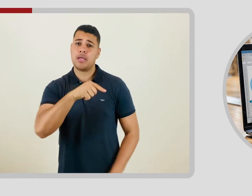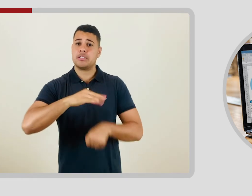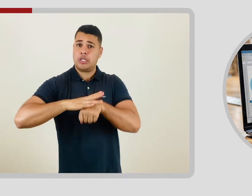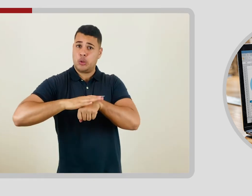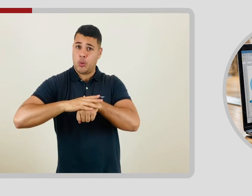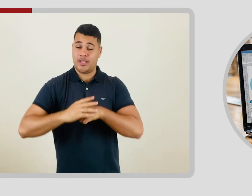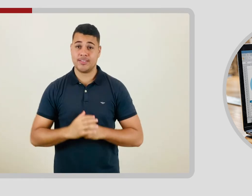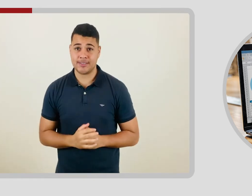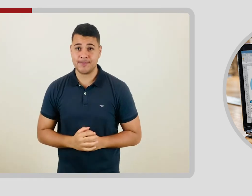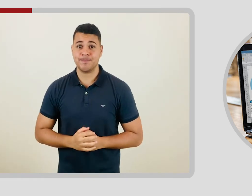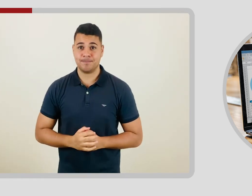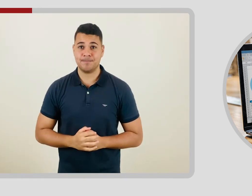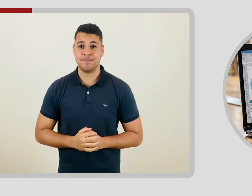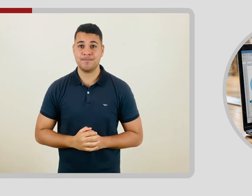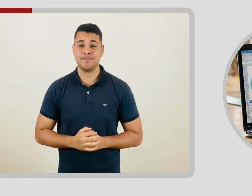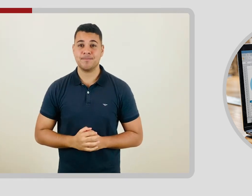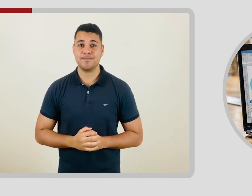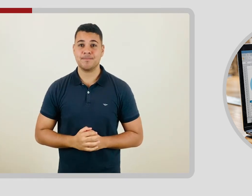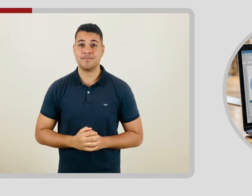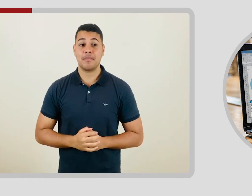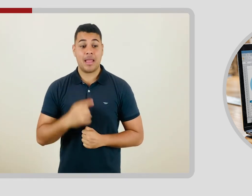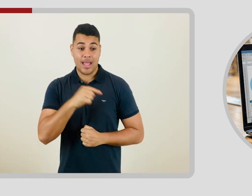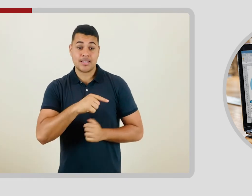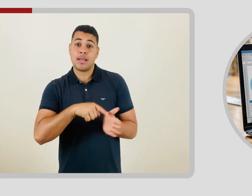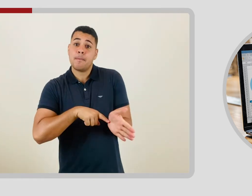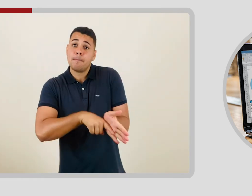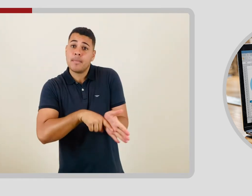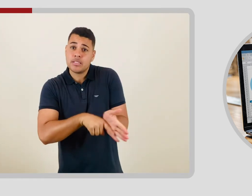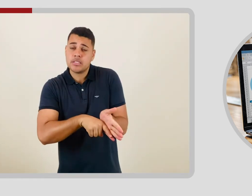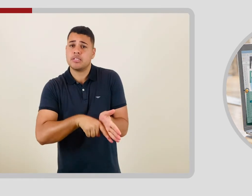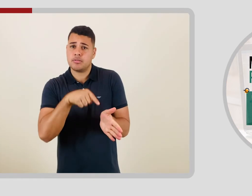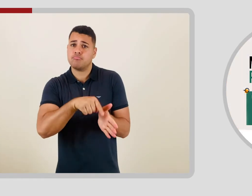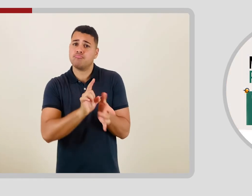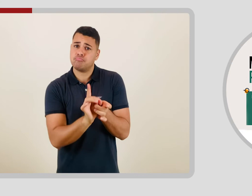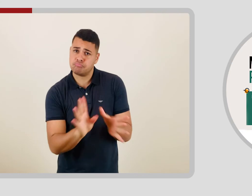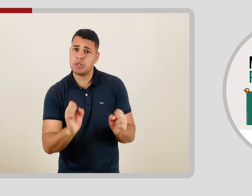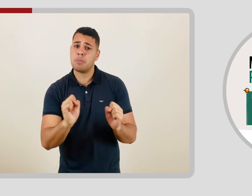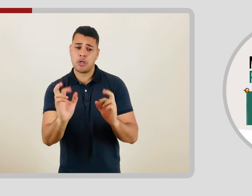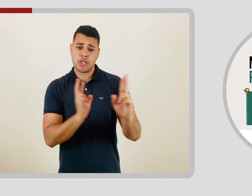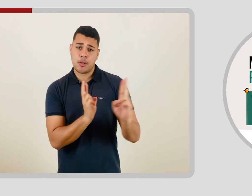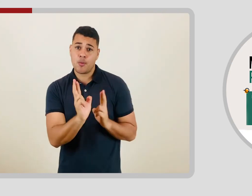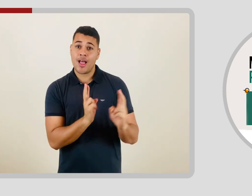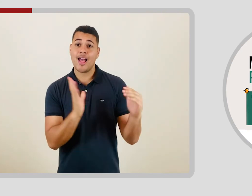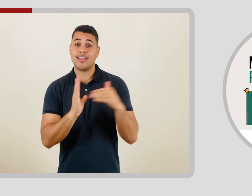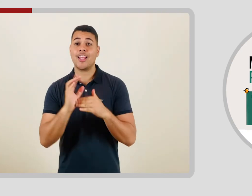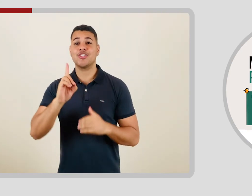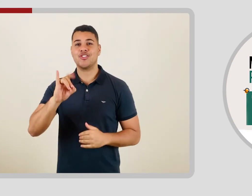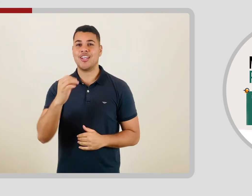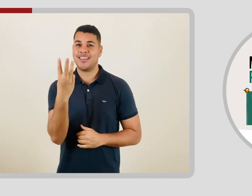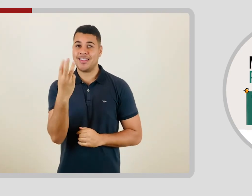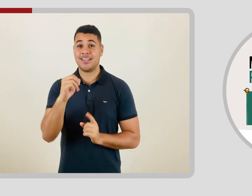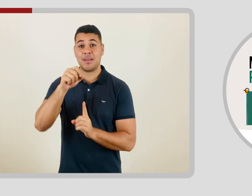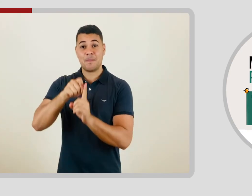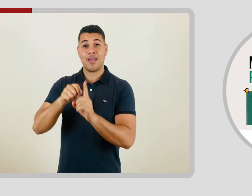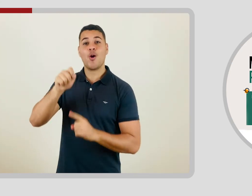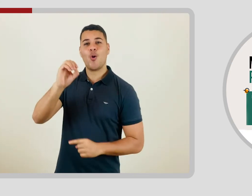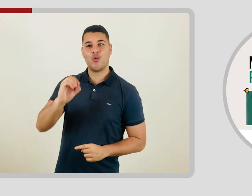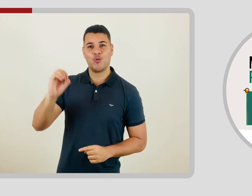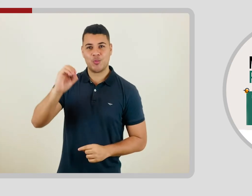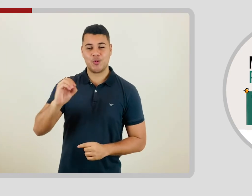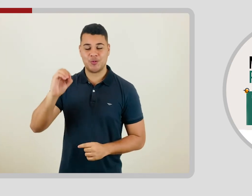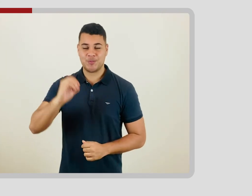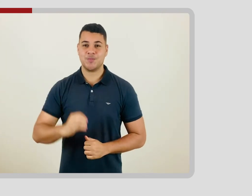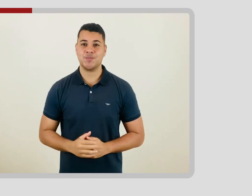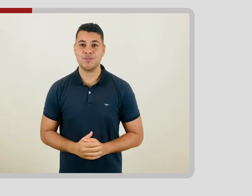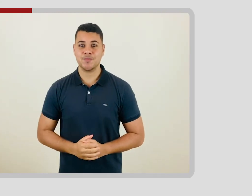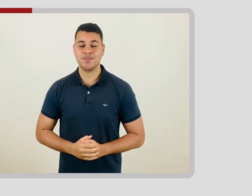e a percepção de risco sobre a doença. A pesquisa está disponível até o dia 30 de